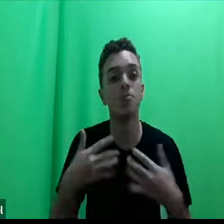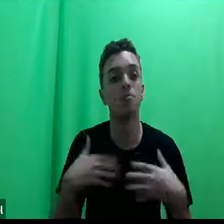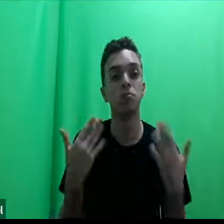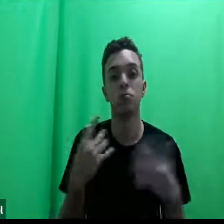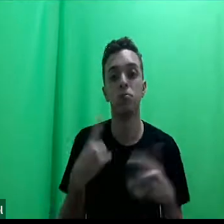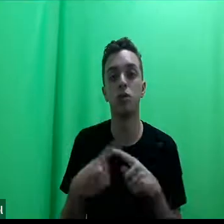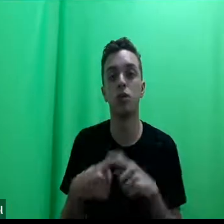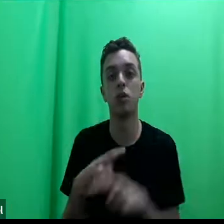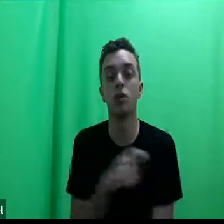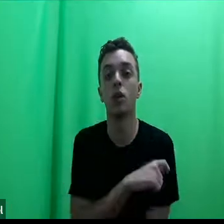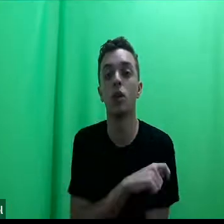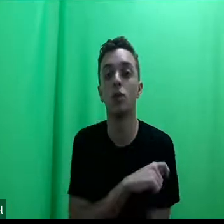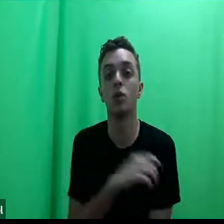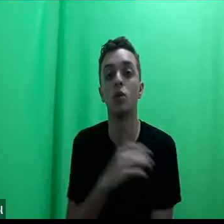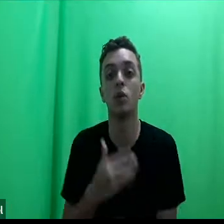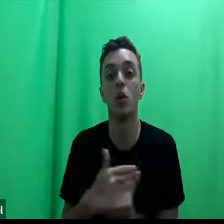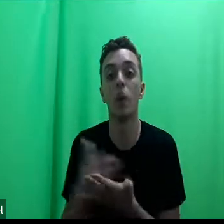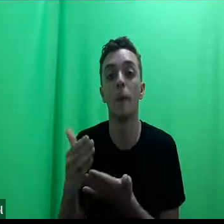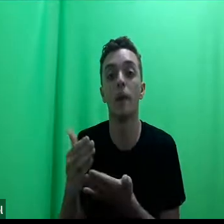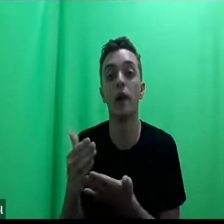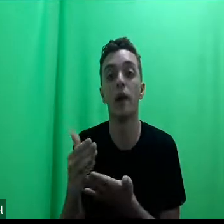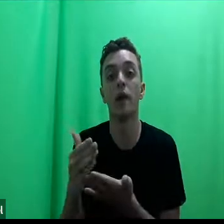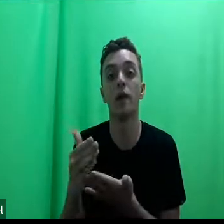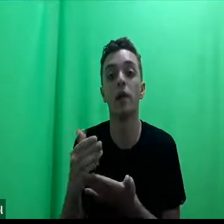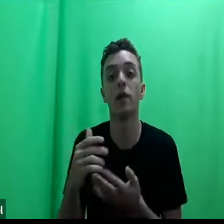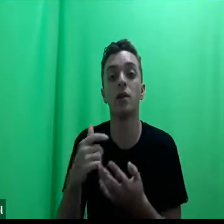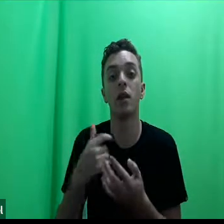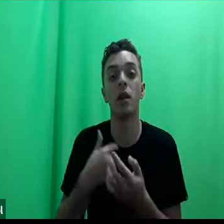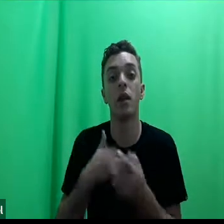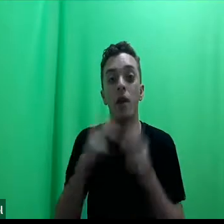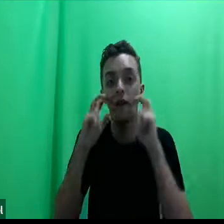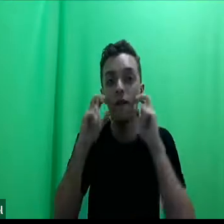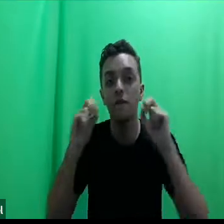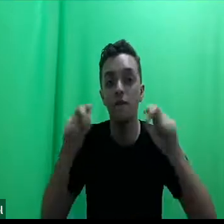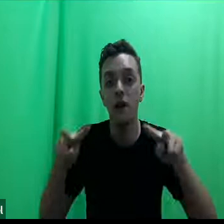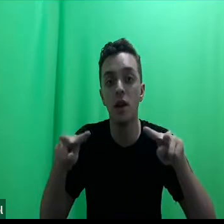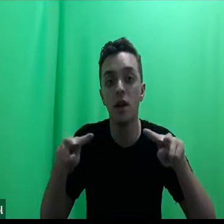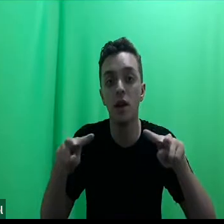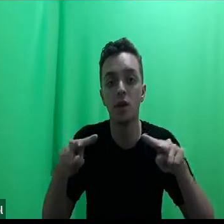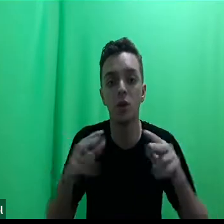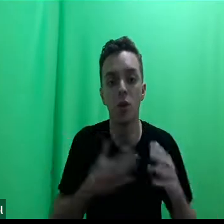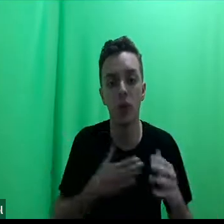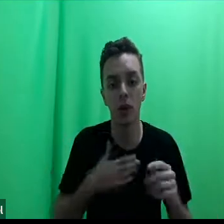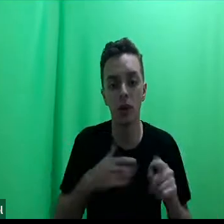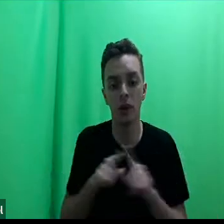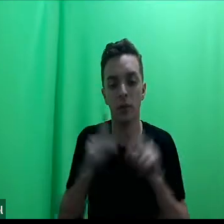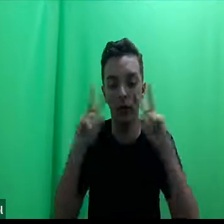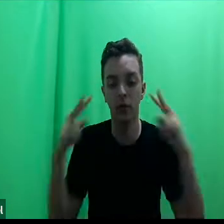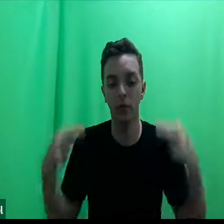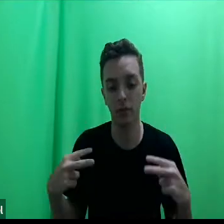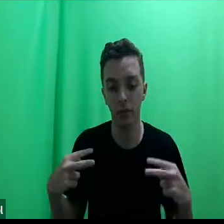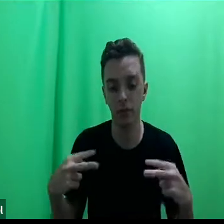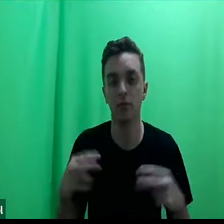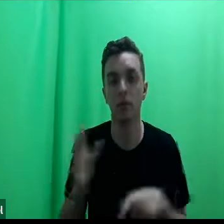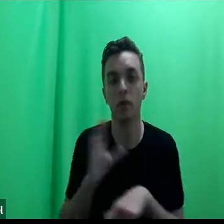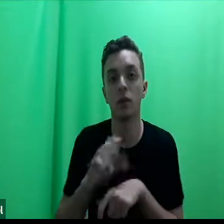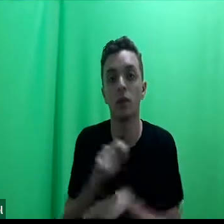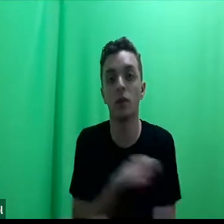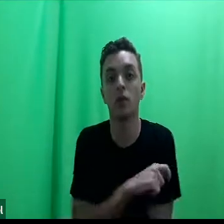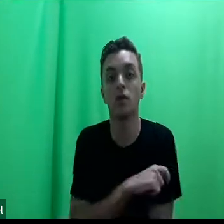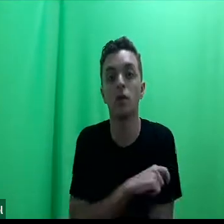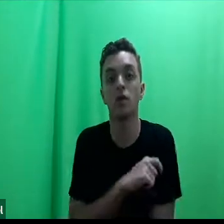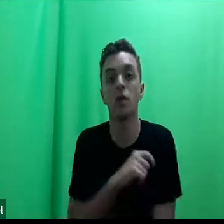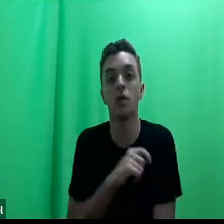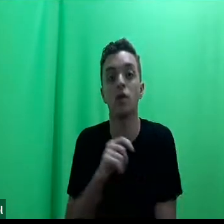alunos do começo do curso, e eu vejo isso acontecer, eu acho que eu vejo isso inclusive comigo e com os meus colegas, os alunos, eles entram, você